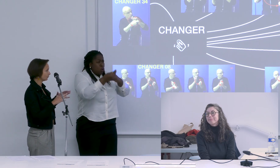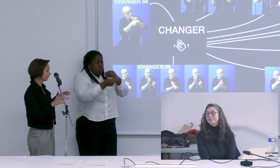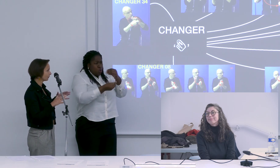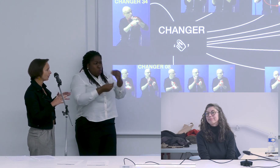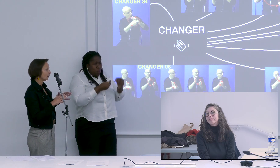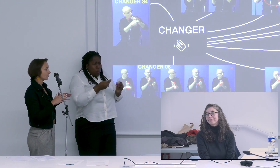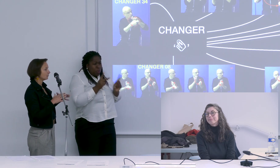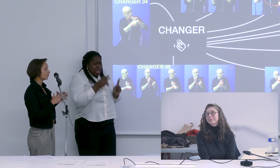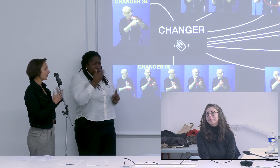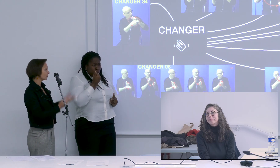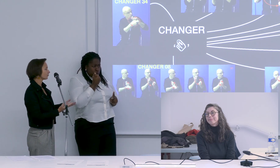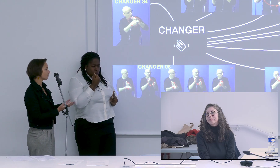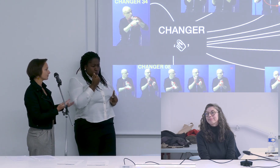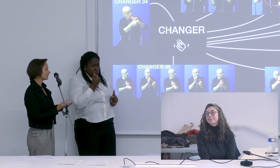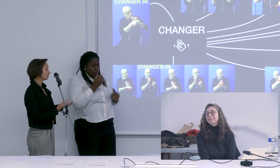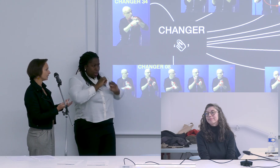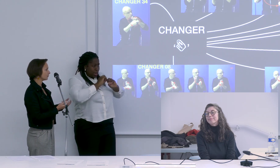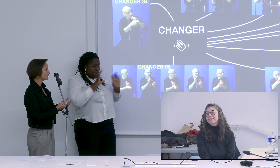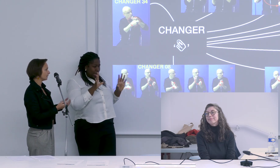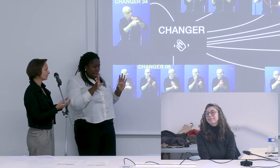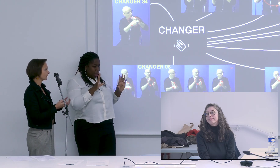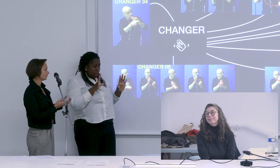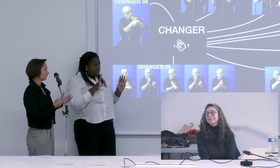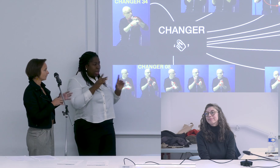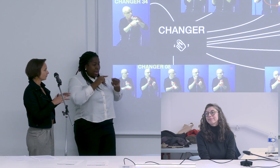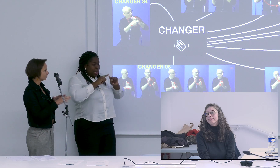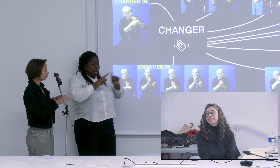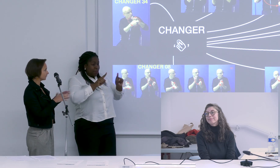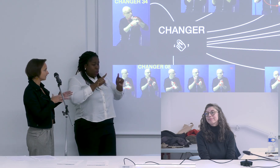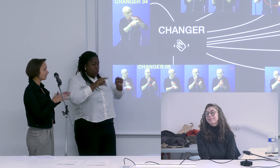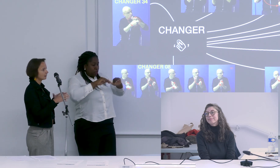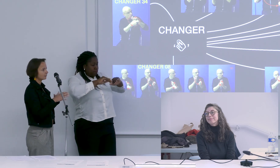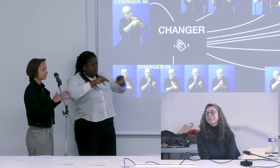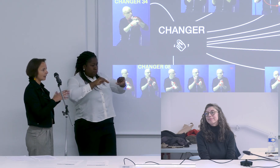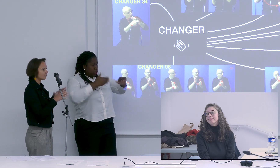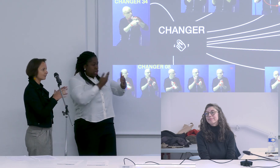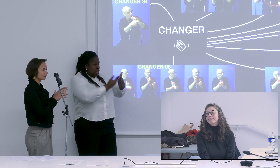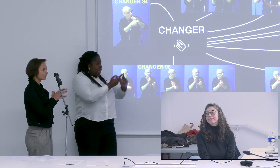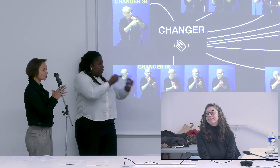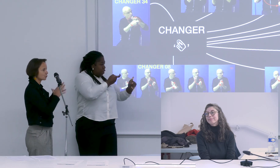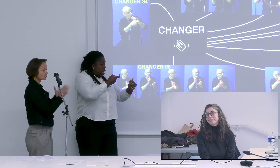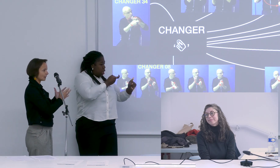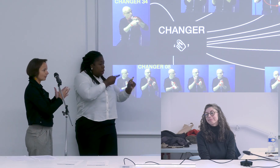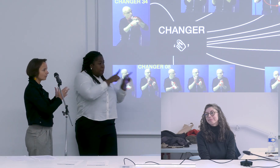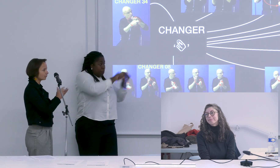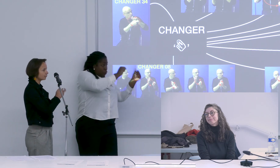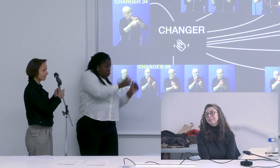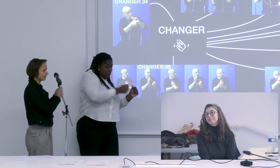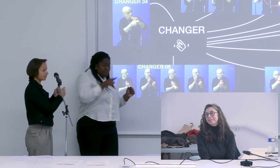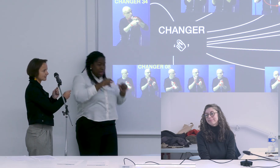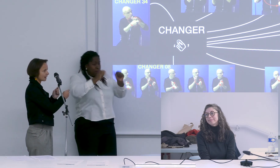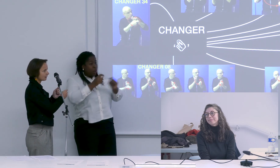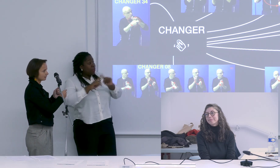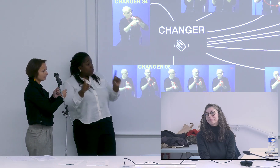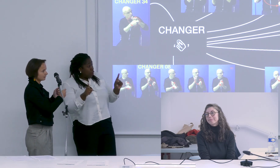les deux notamment dans une perspective pédagogique pour dire voilà jeu sur la langue on peut